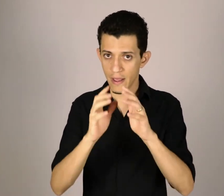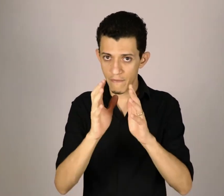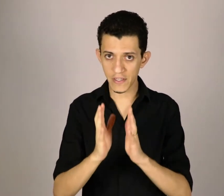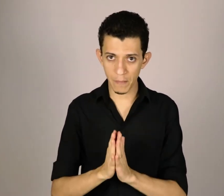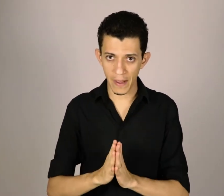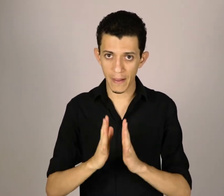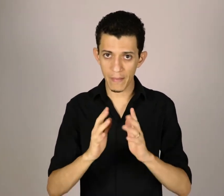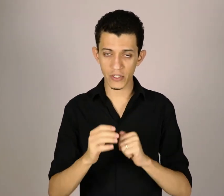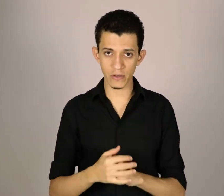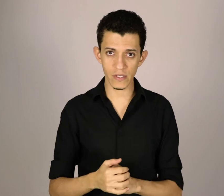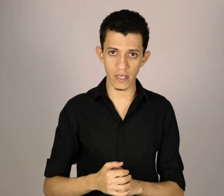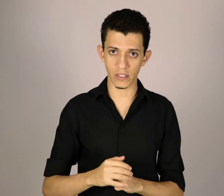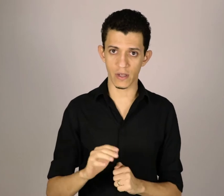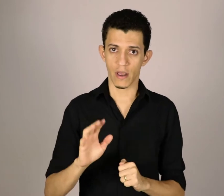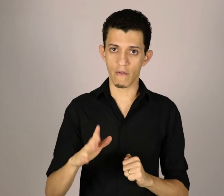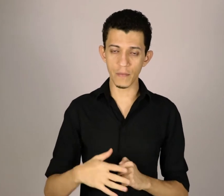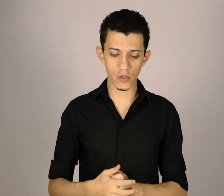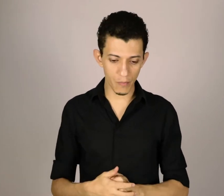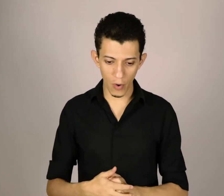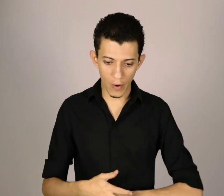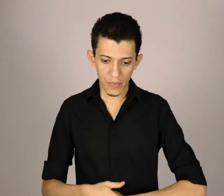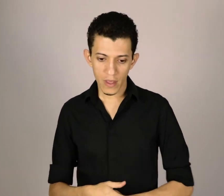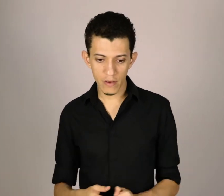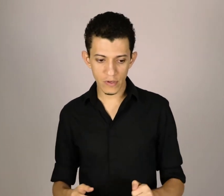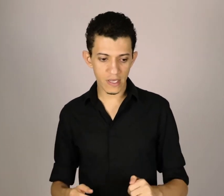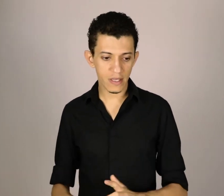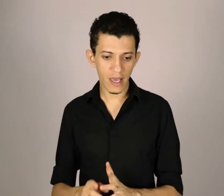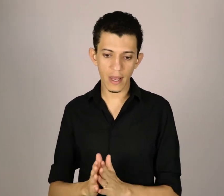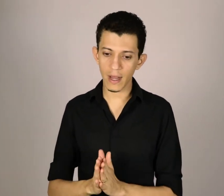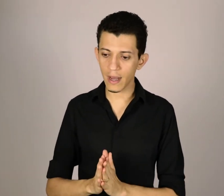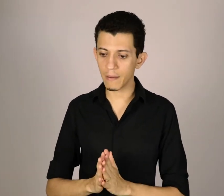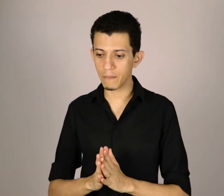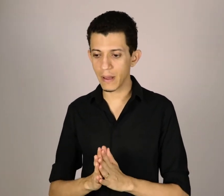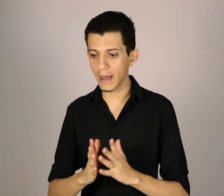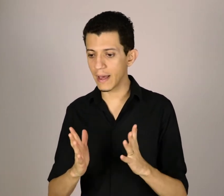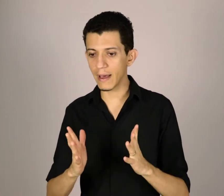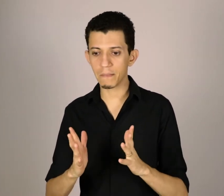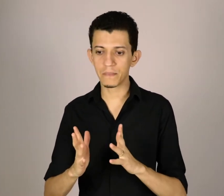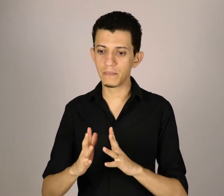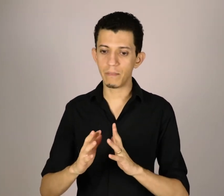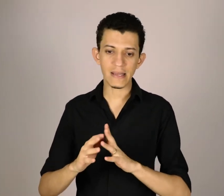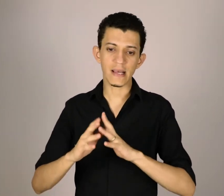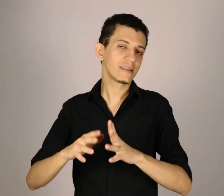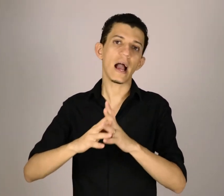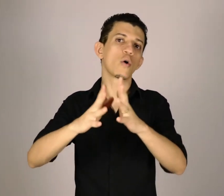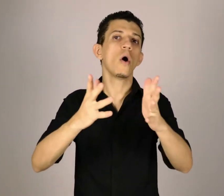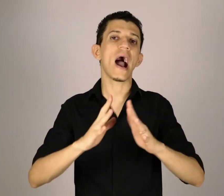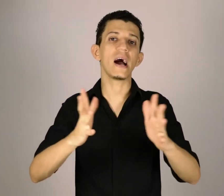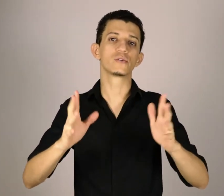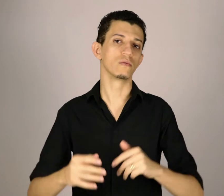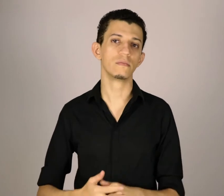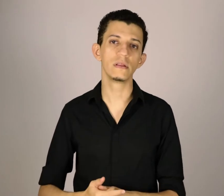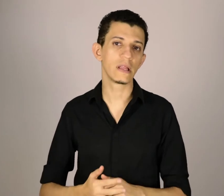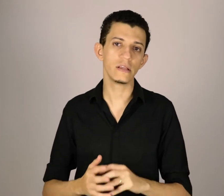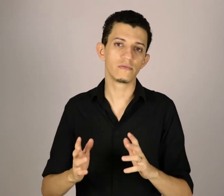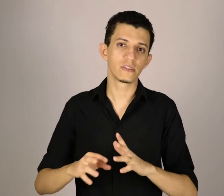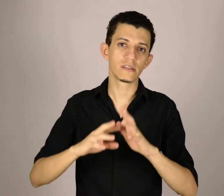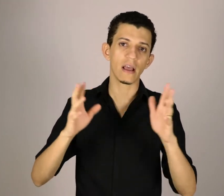Veja bem, imagine o seguinte, vamos supor que você queira passar até a cor azul, entende? Você tem